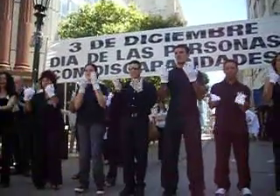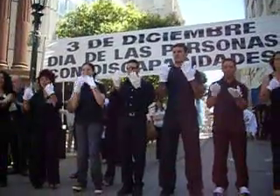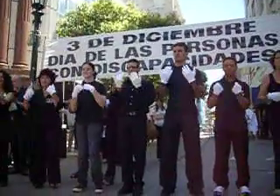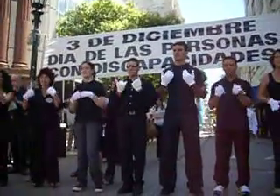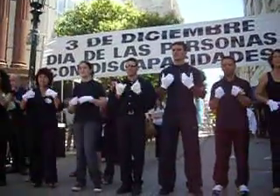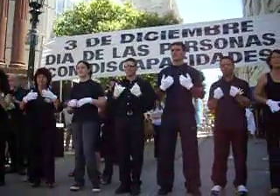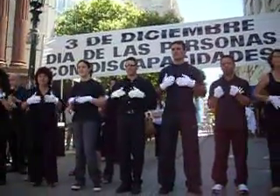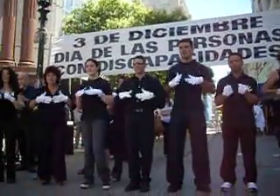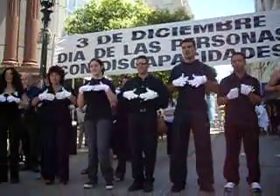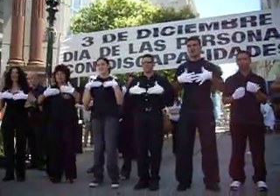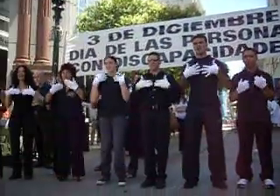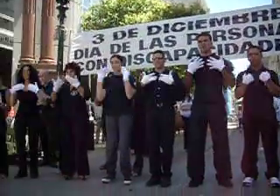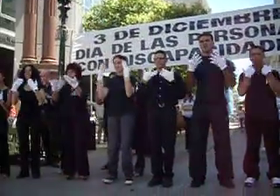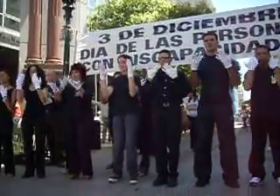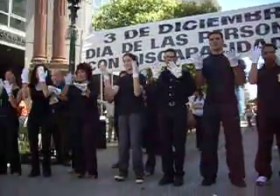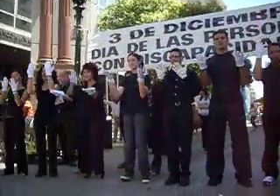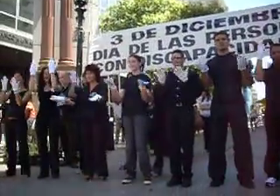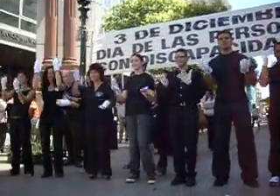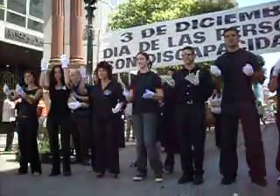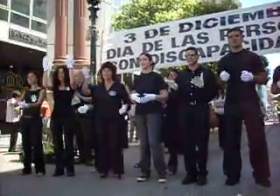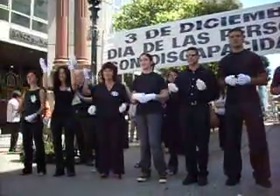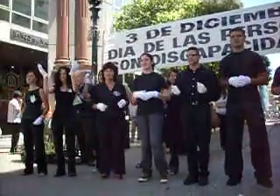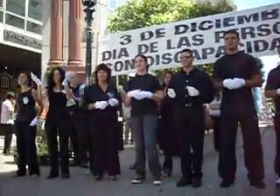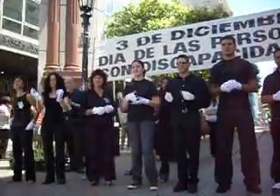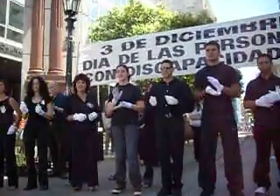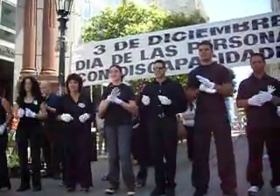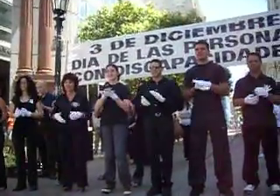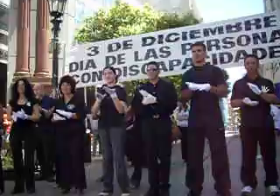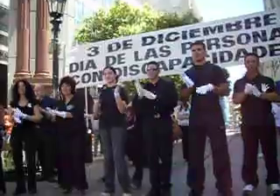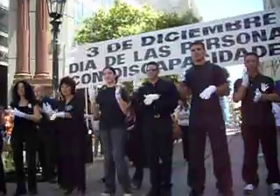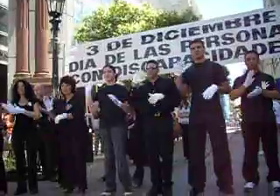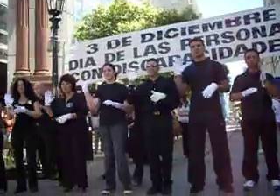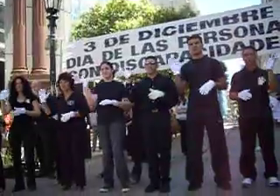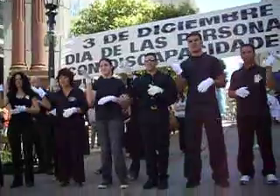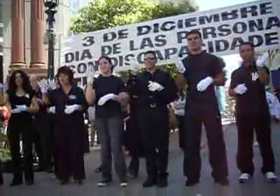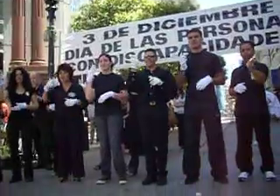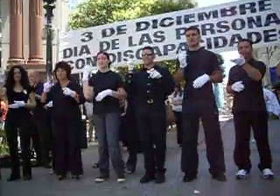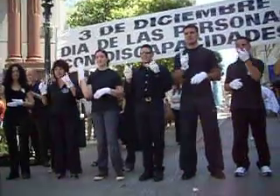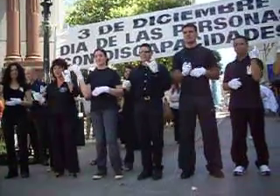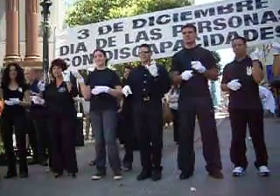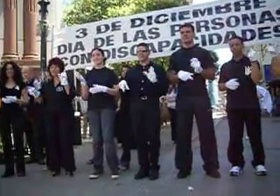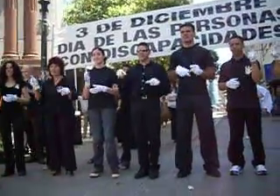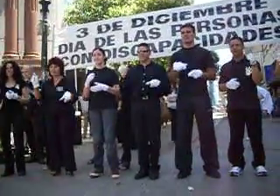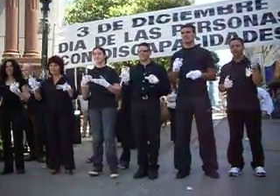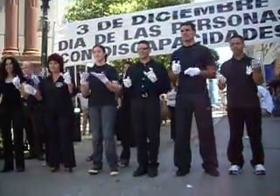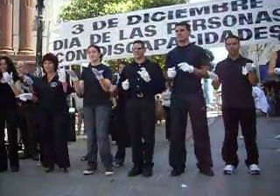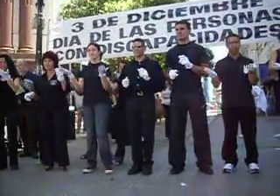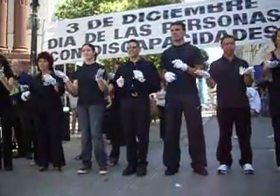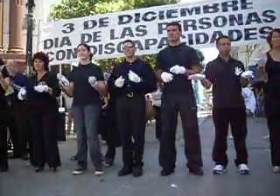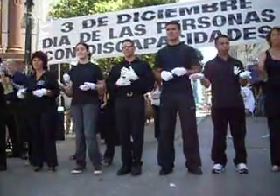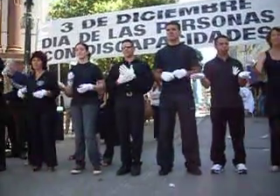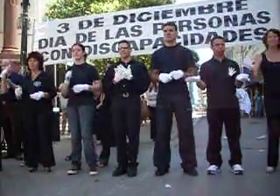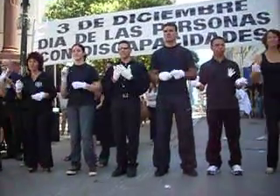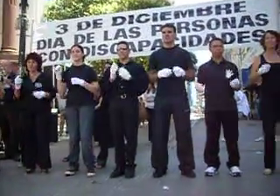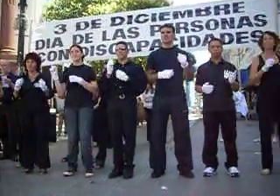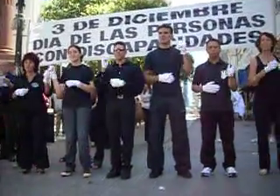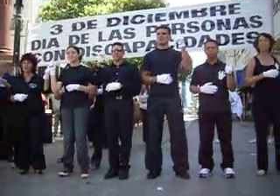del alma, que falle a toda la mente. Un ritmo